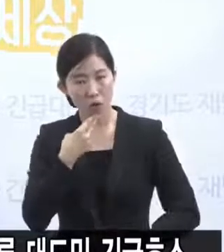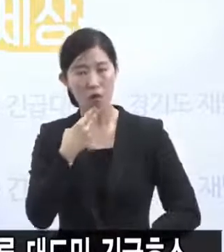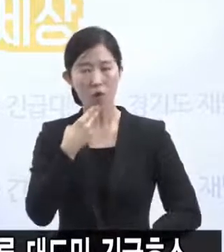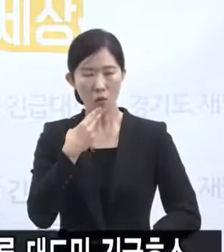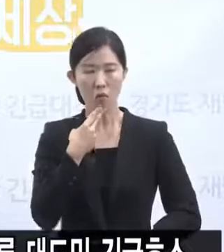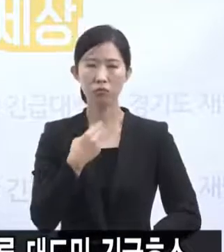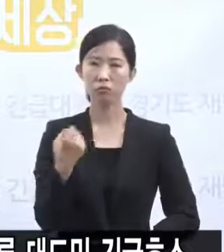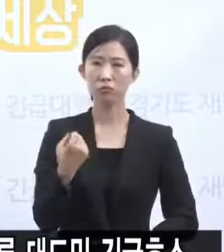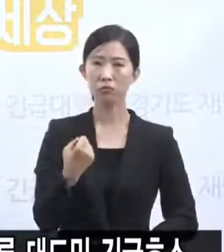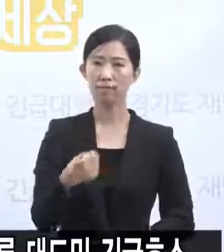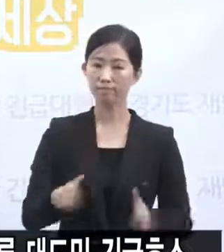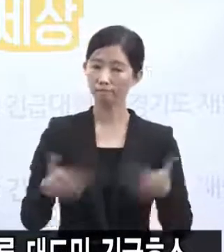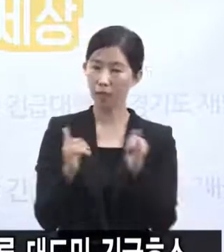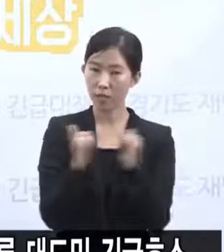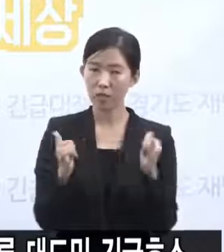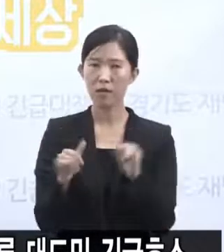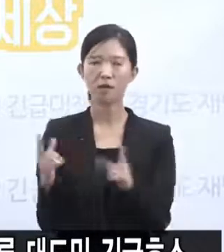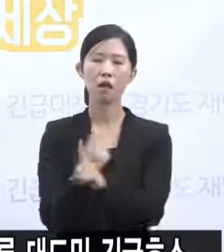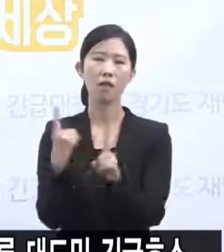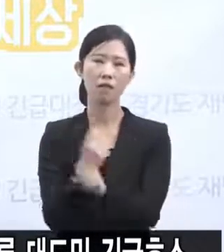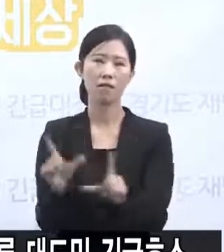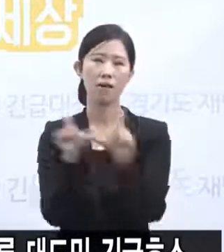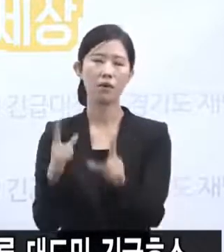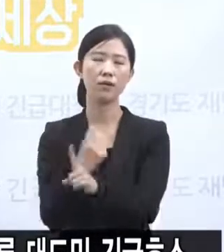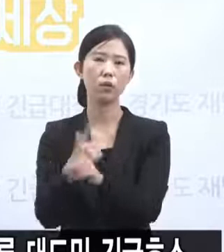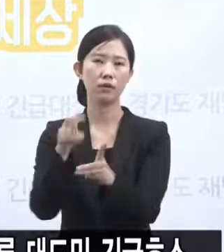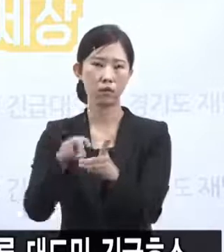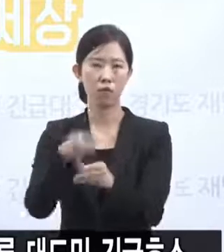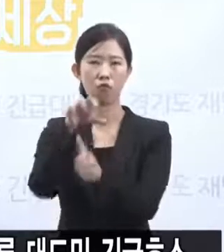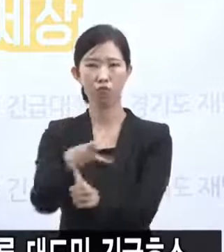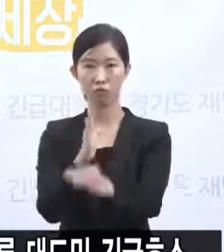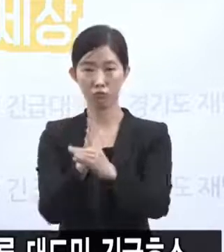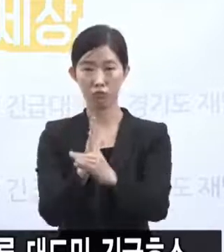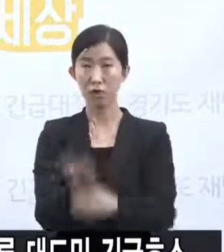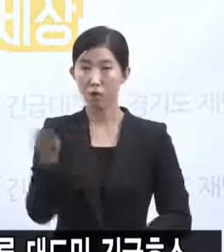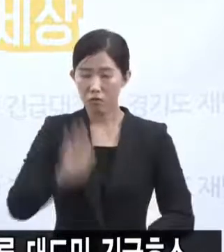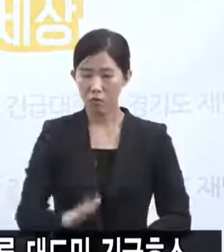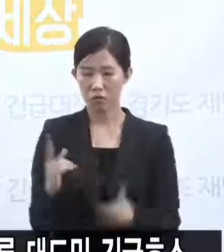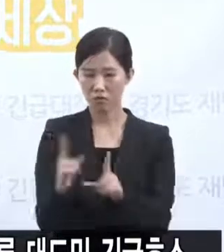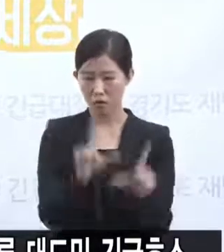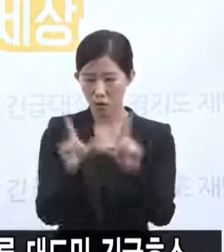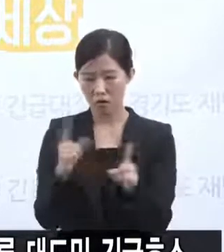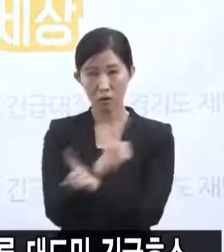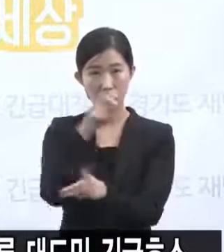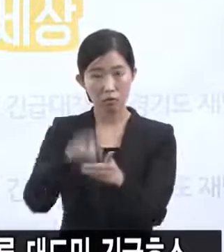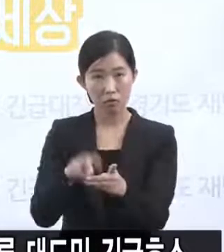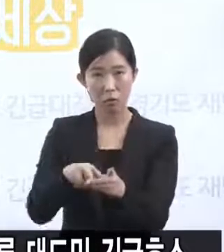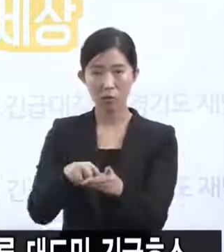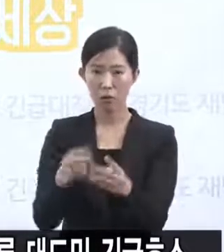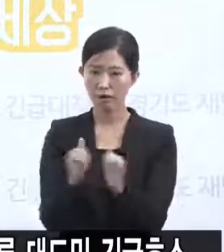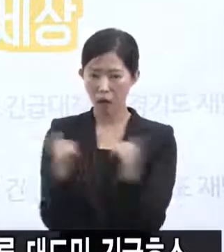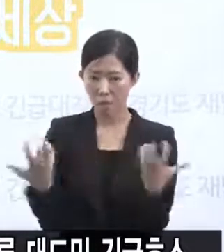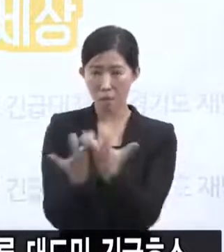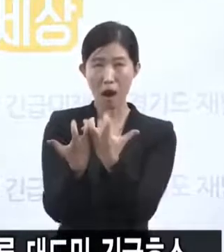입소시켜서 치료하고 있습니다. 그러나 만약 생활치료센터로도 감당 못할 만큼 유행이